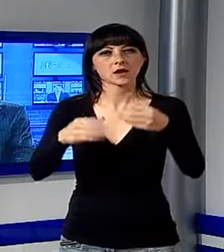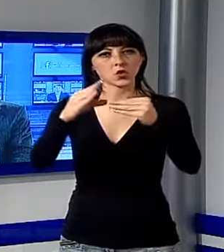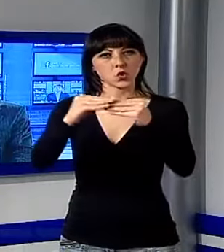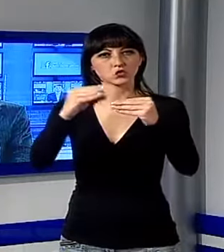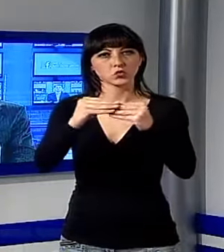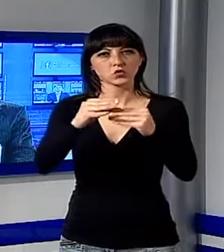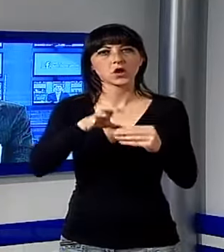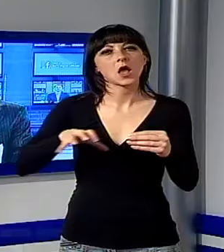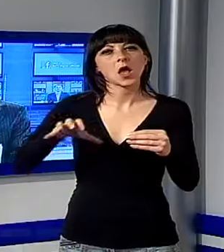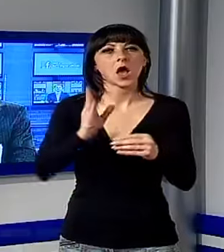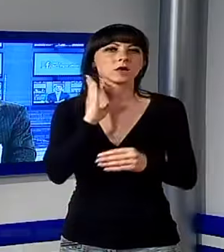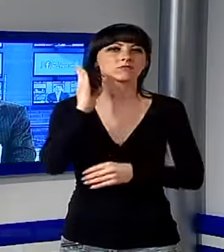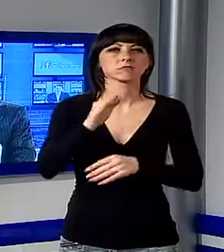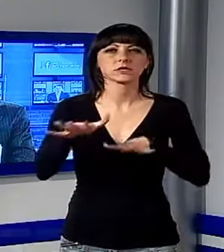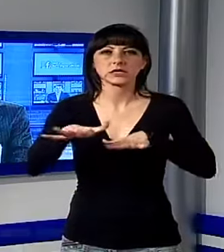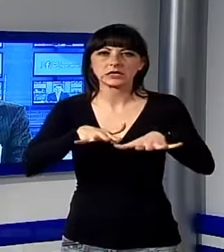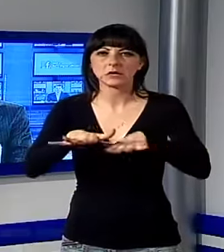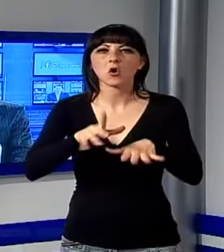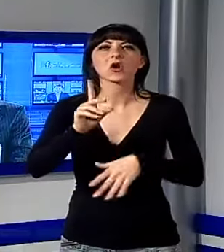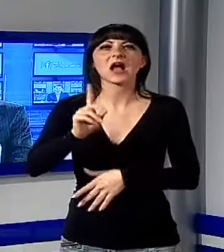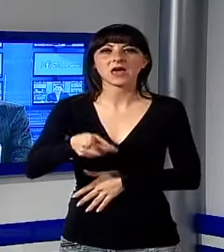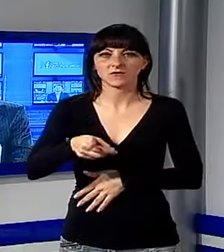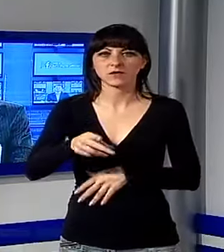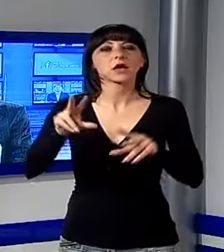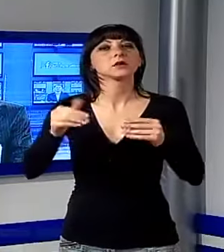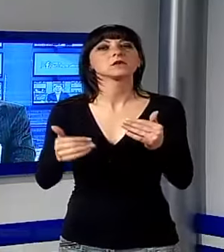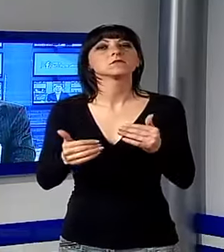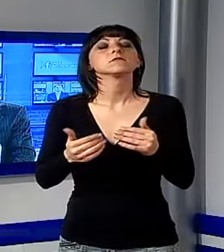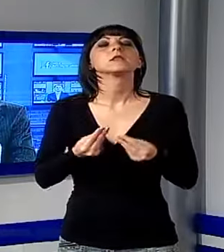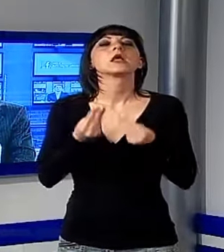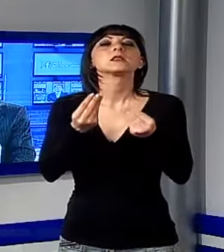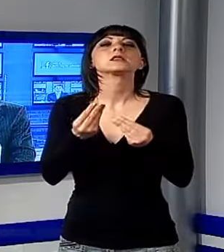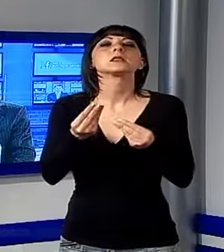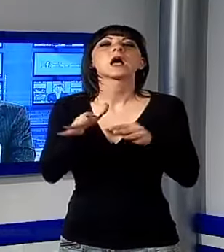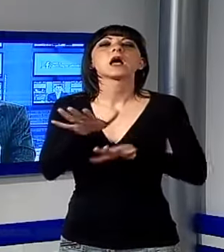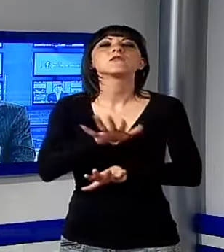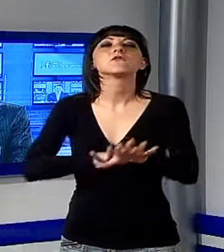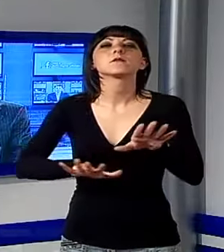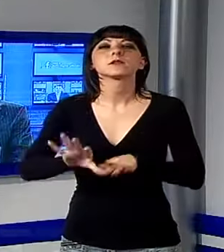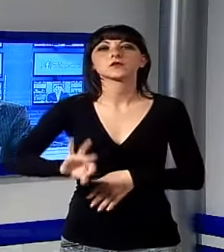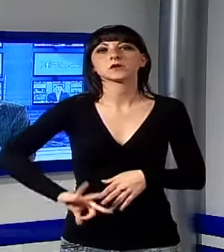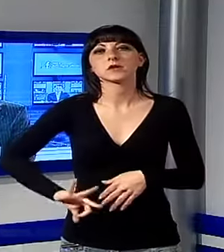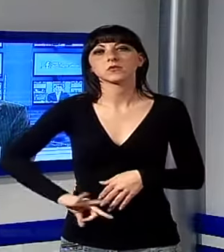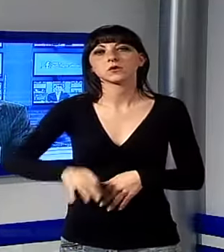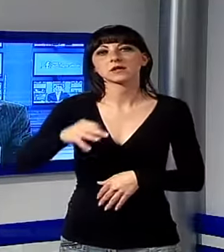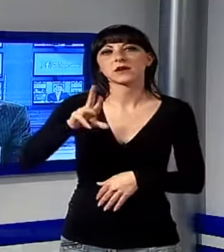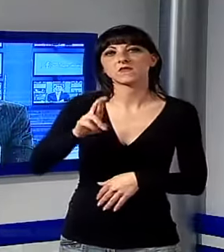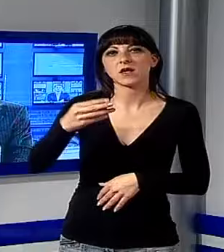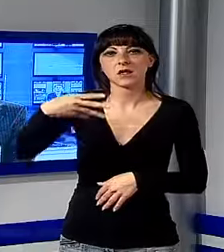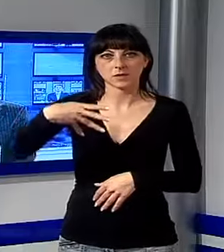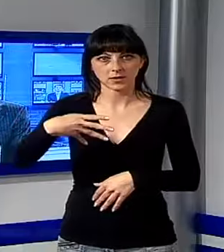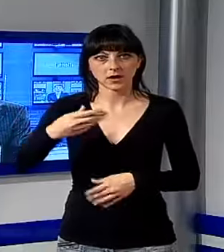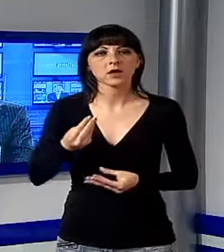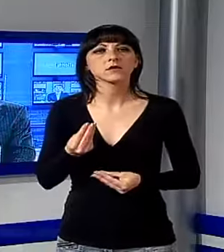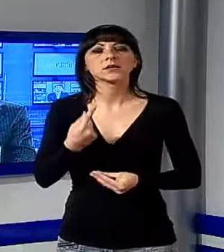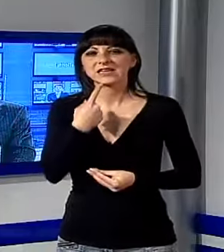nelle zone colpite dal terremoto in Garfagnana, ne dà notizia la deputata del PD Raffaella Mariani, con l'erogazione dei primi